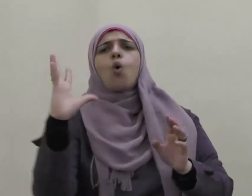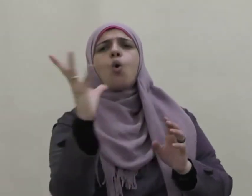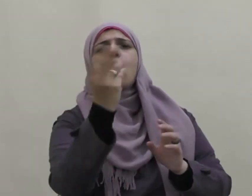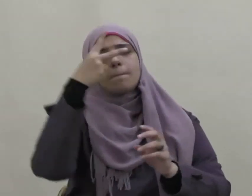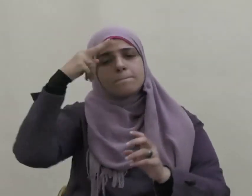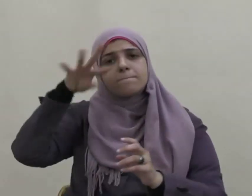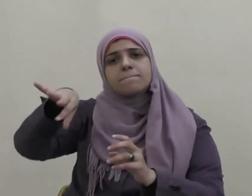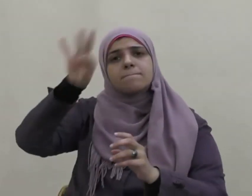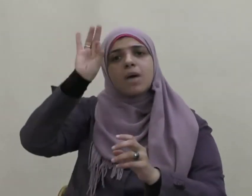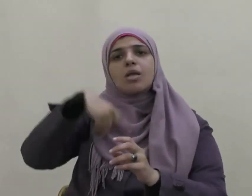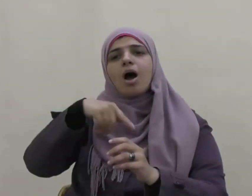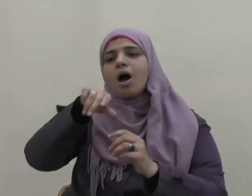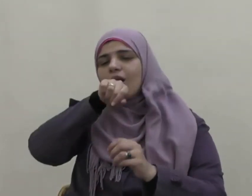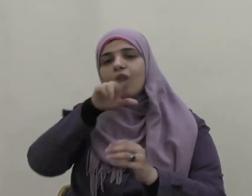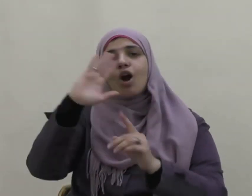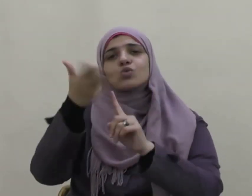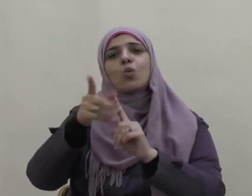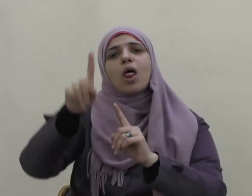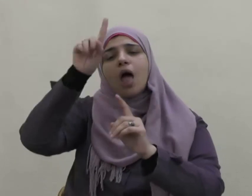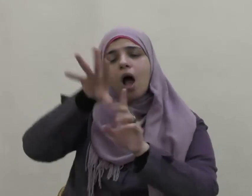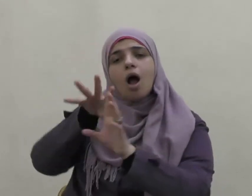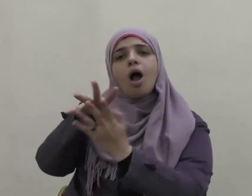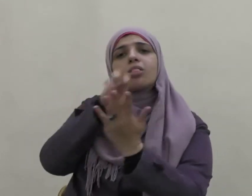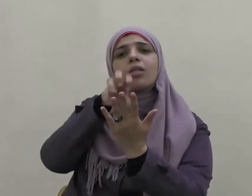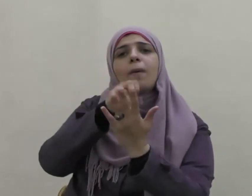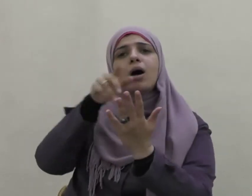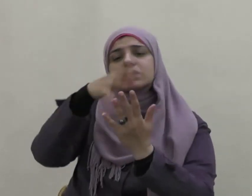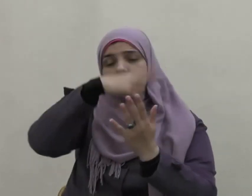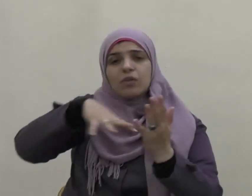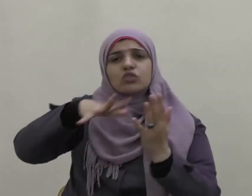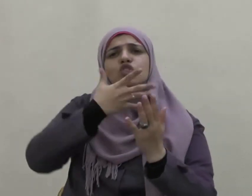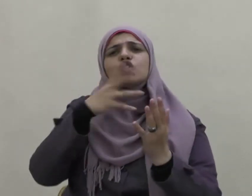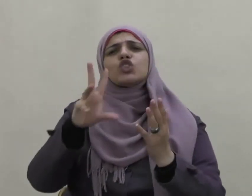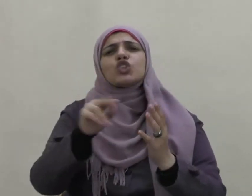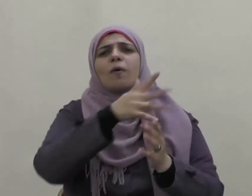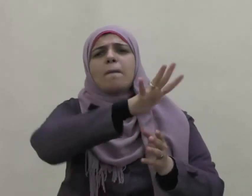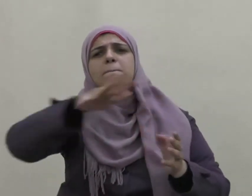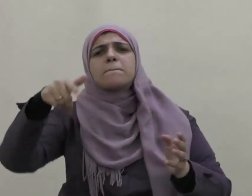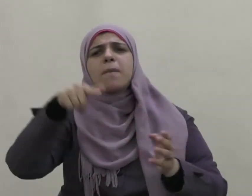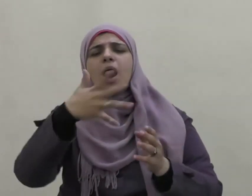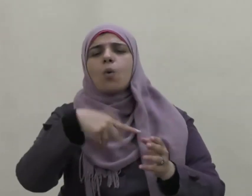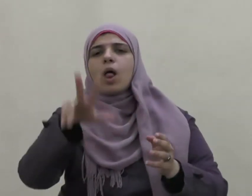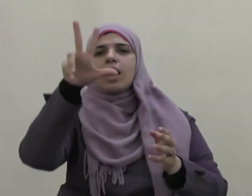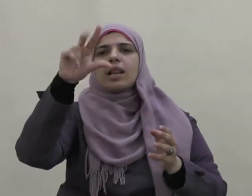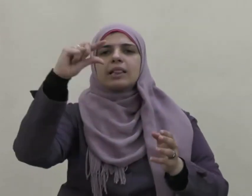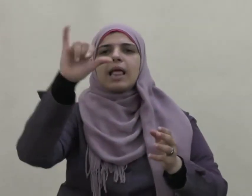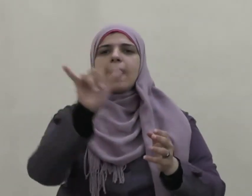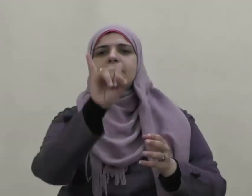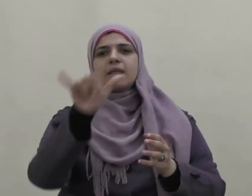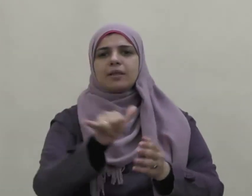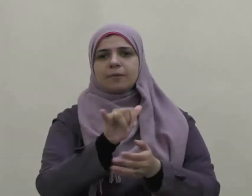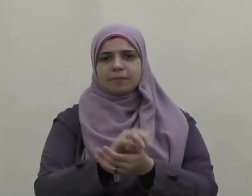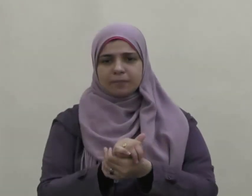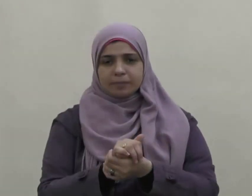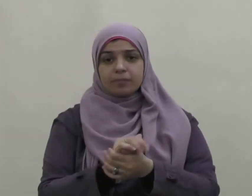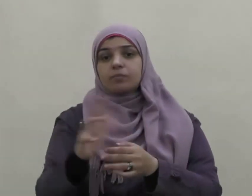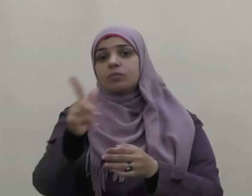مختبس غرفا من البحر أو رشفا من الديمي وقد صحب